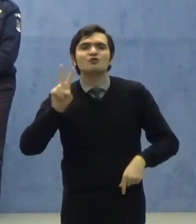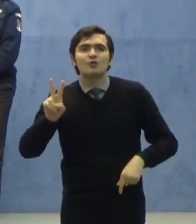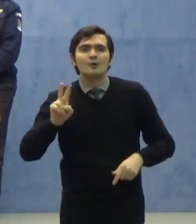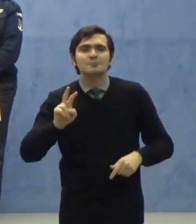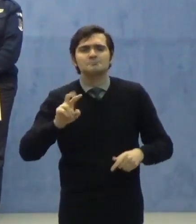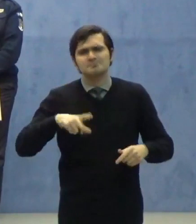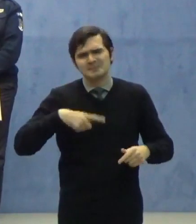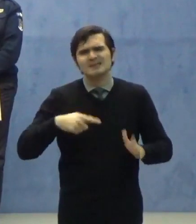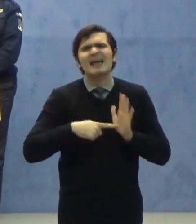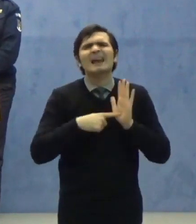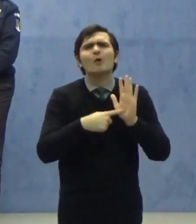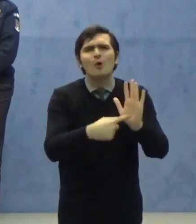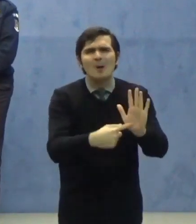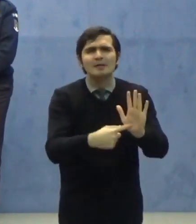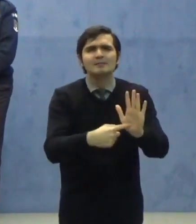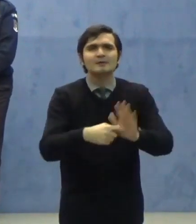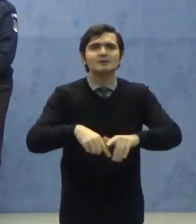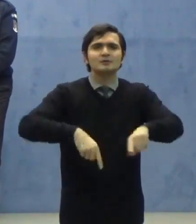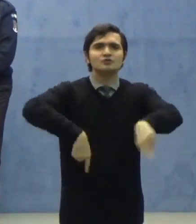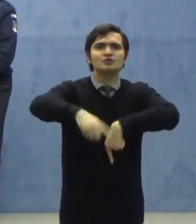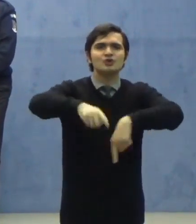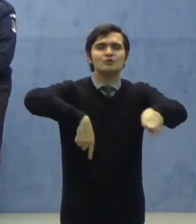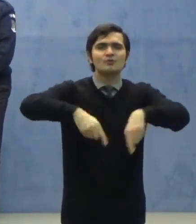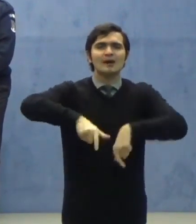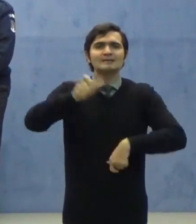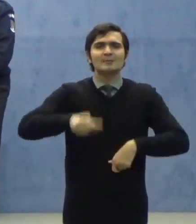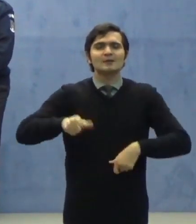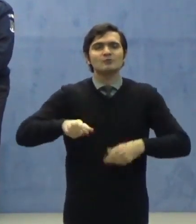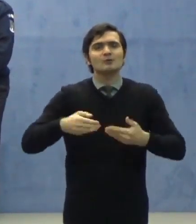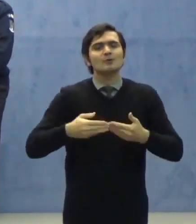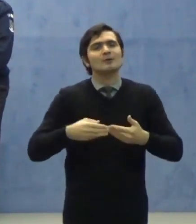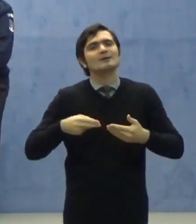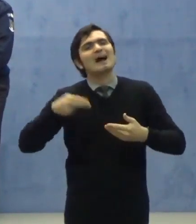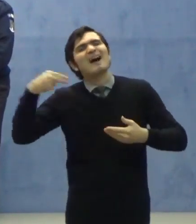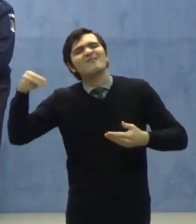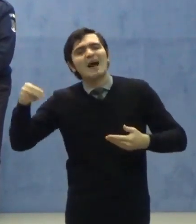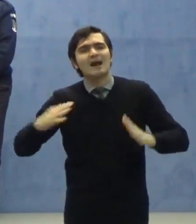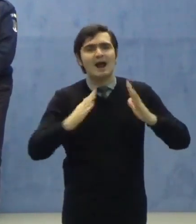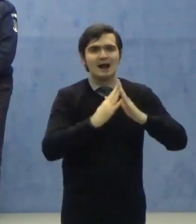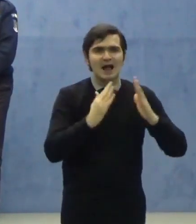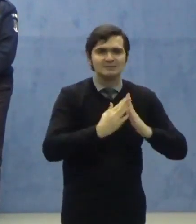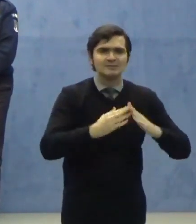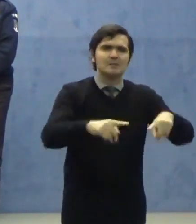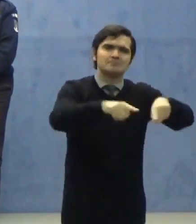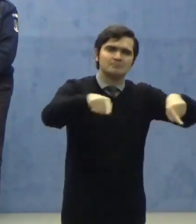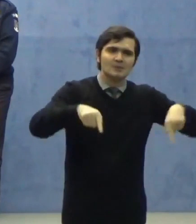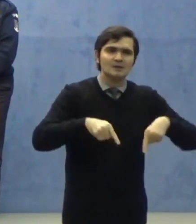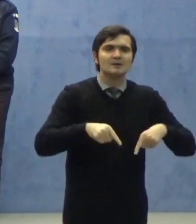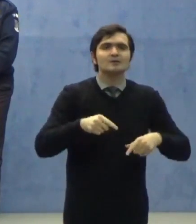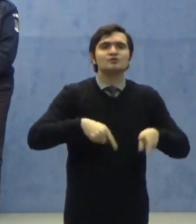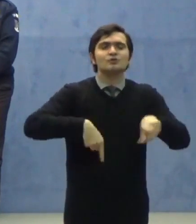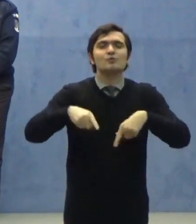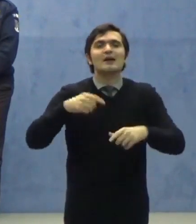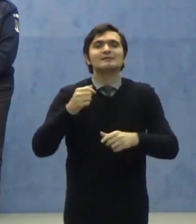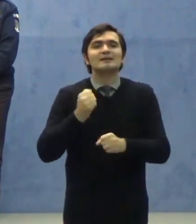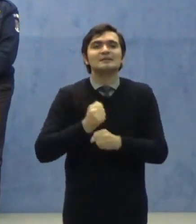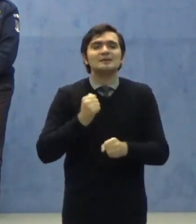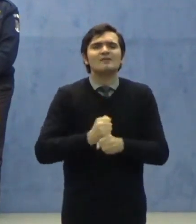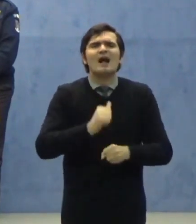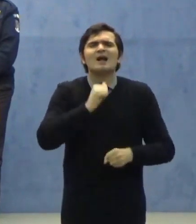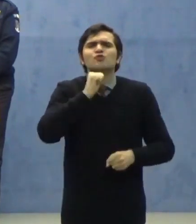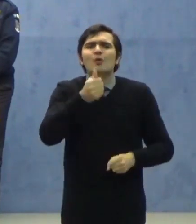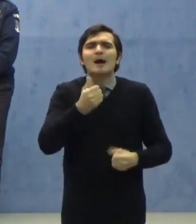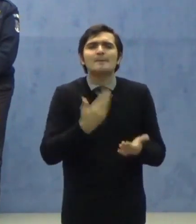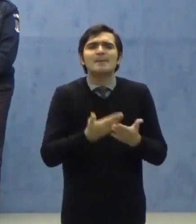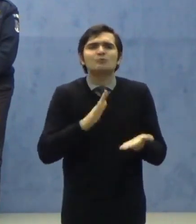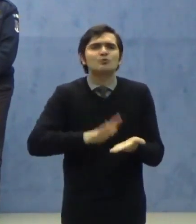recomandă ca circulația persoanelor în afara locuinței, gospodăriei, să se efectueze numai pentru următoarele